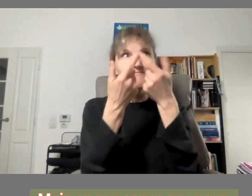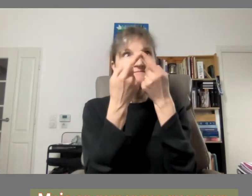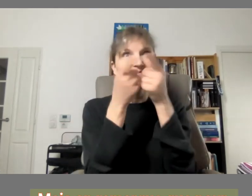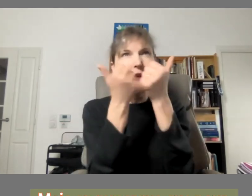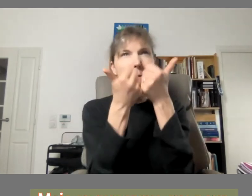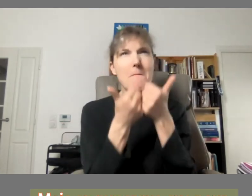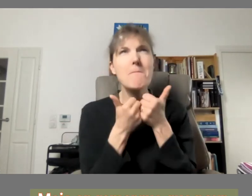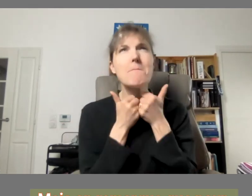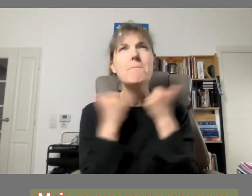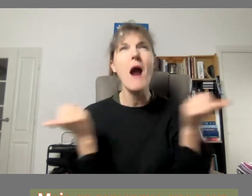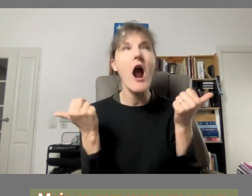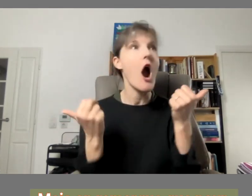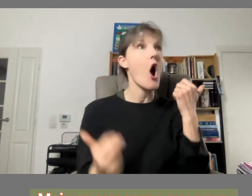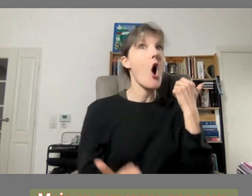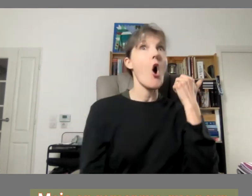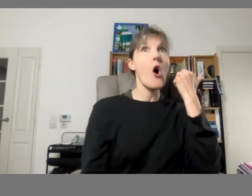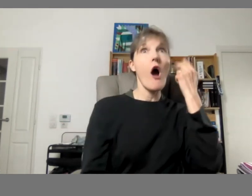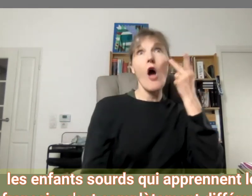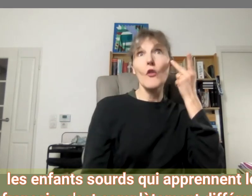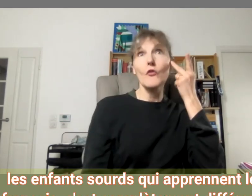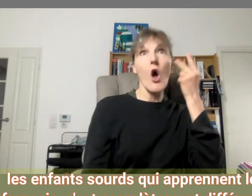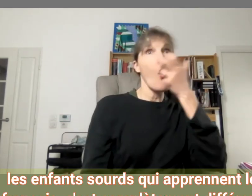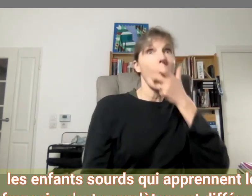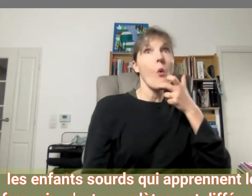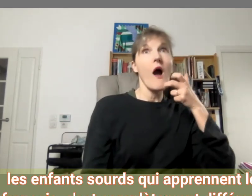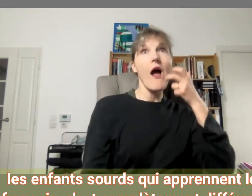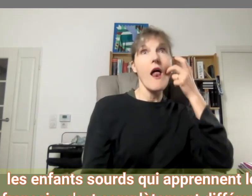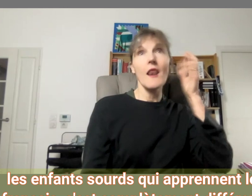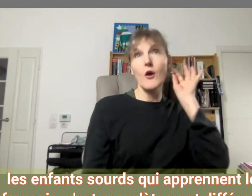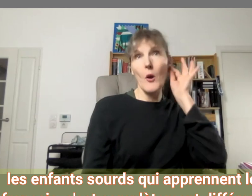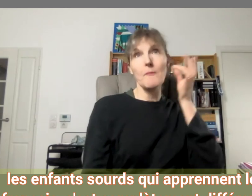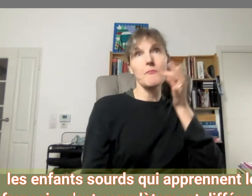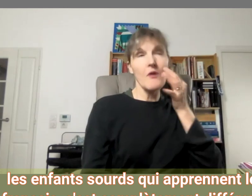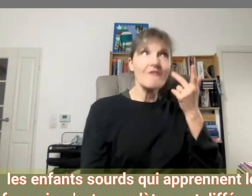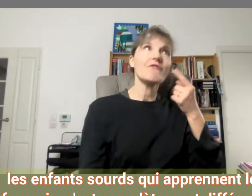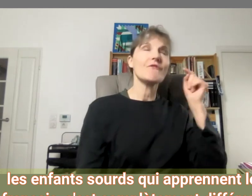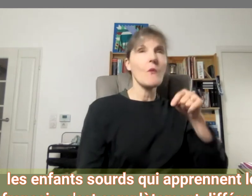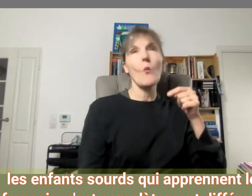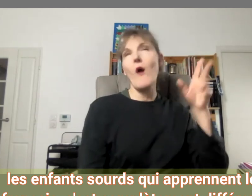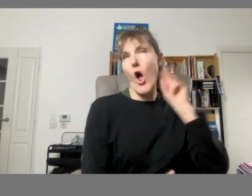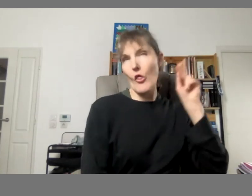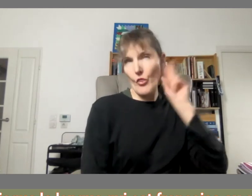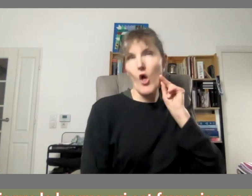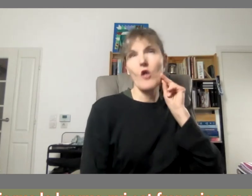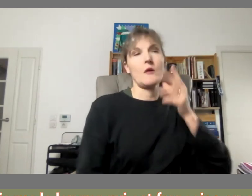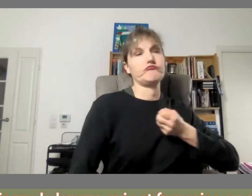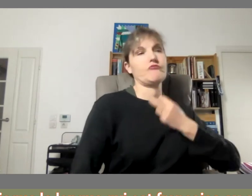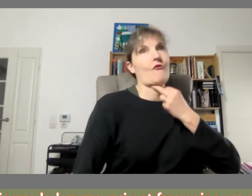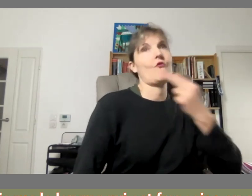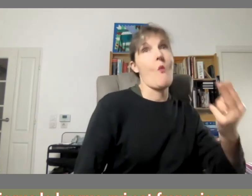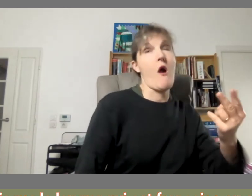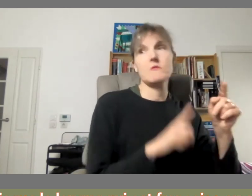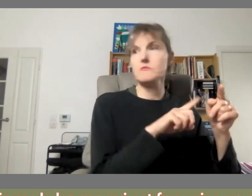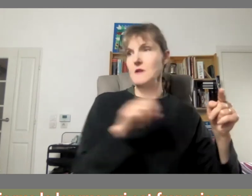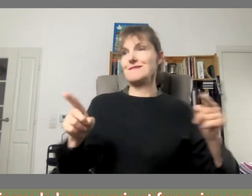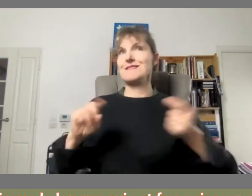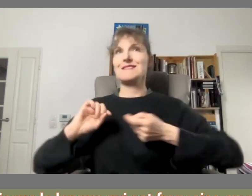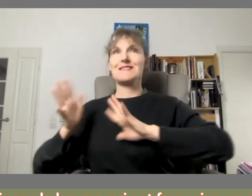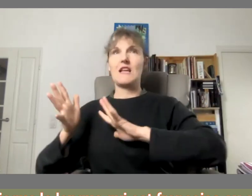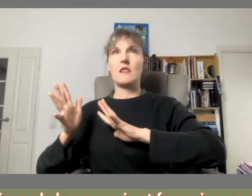mais on remarque pour les enfants sourds qui apprennent le français c'est complètement différent puisque la langue qui est française ou